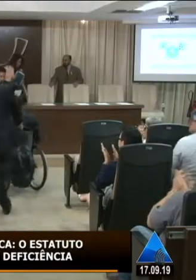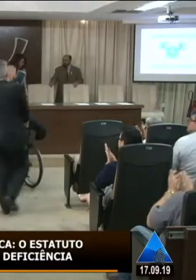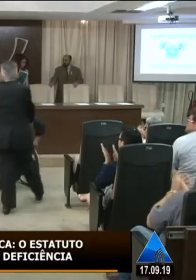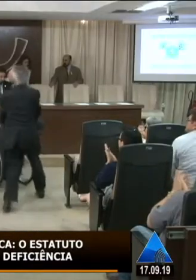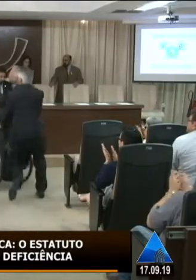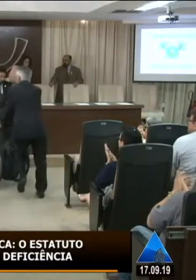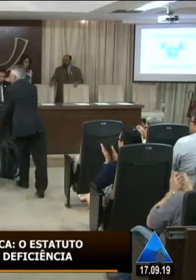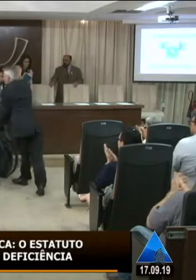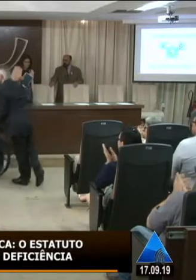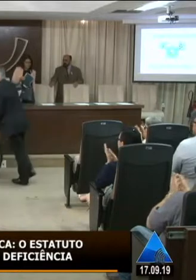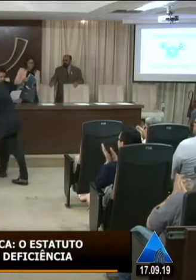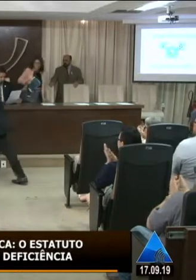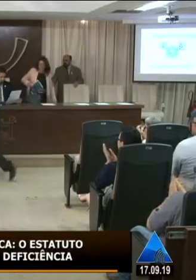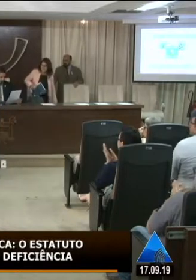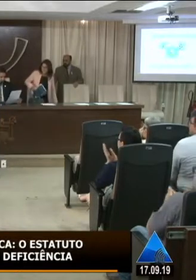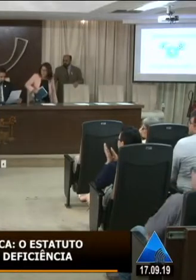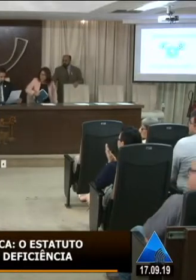agradecemos também a presença.